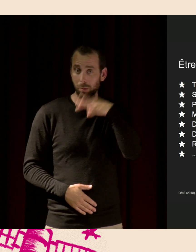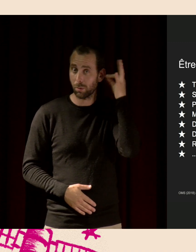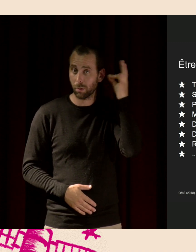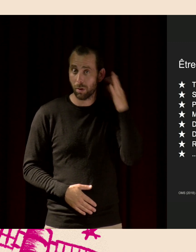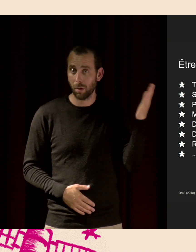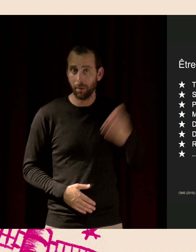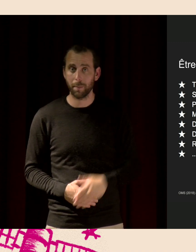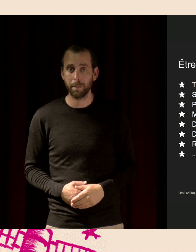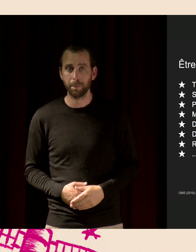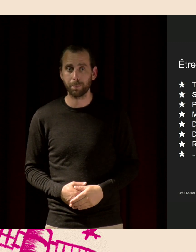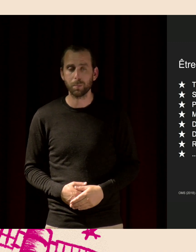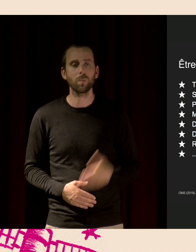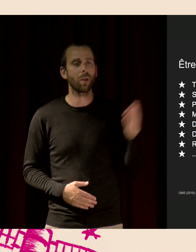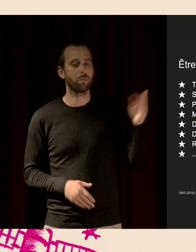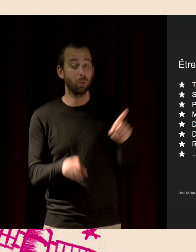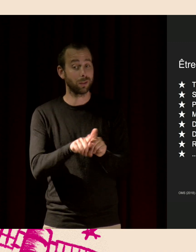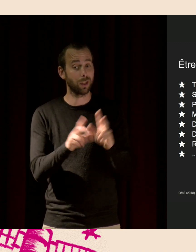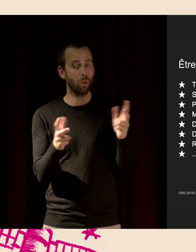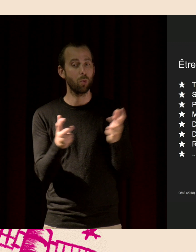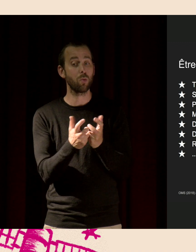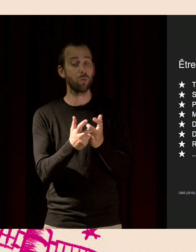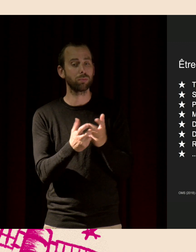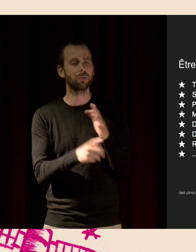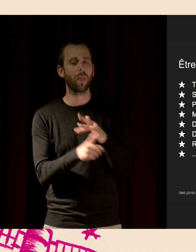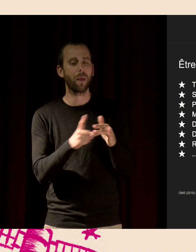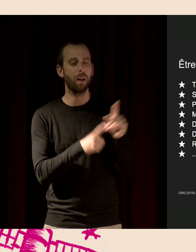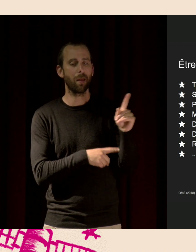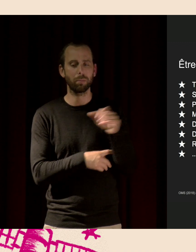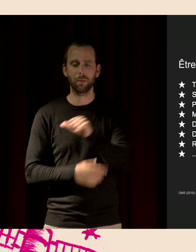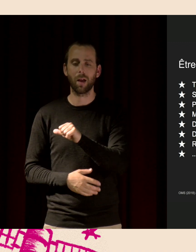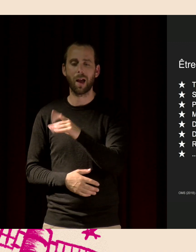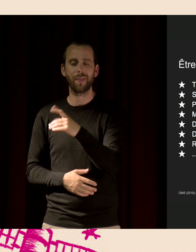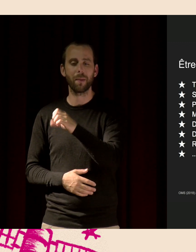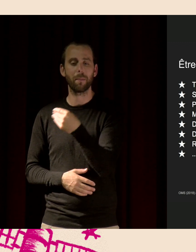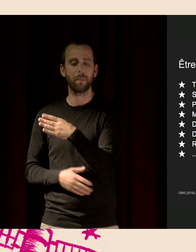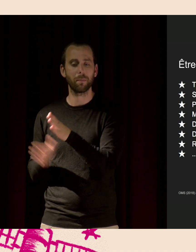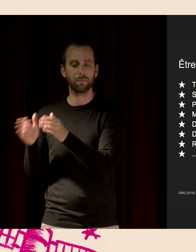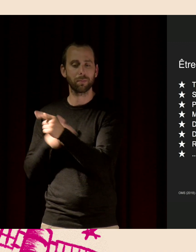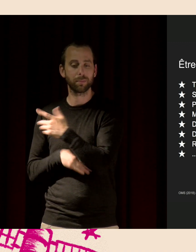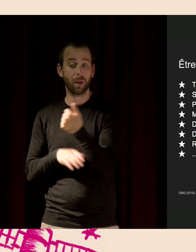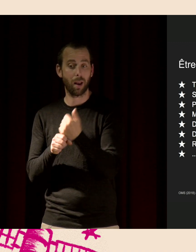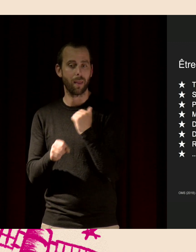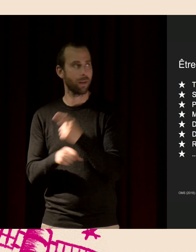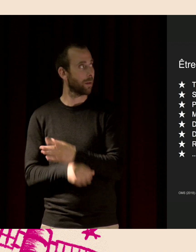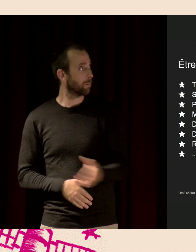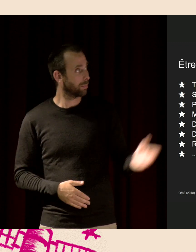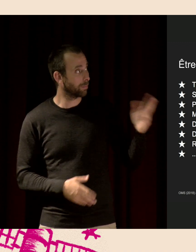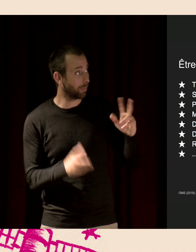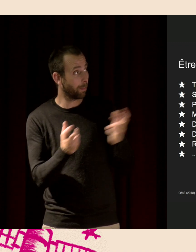Et le coût social du bruit en France a été estimé par l'ADEME l'an dernier, c'est 147 milliards d'euros par an.